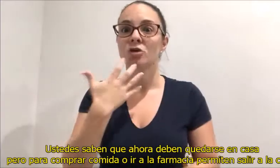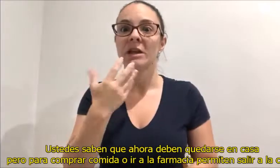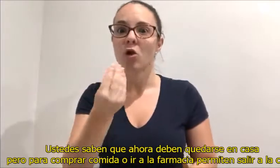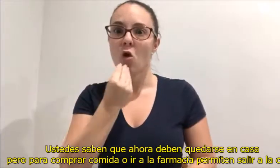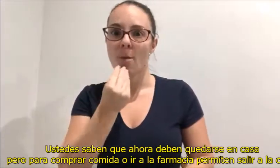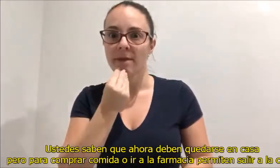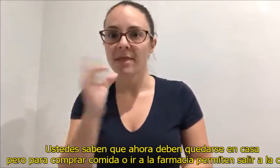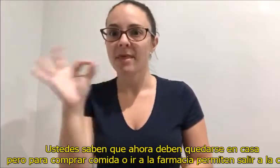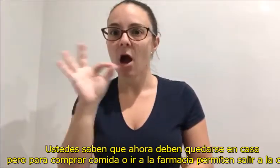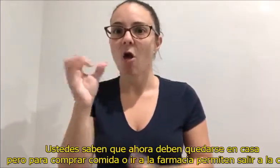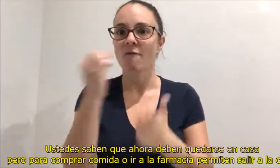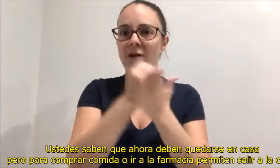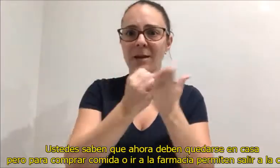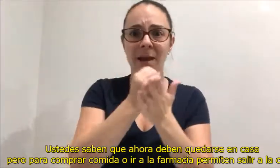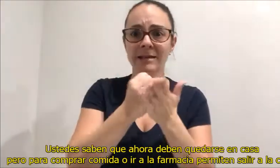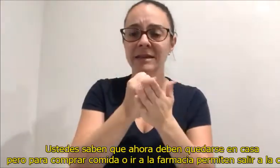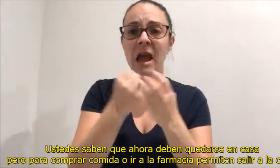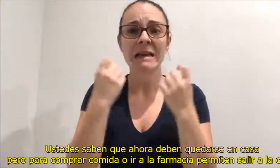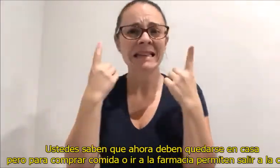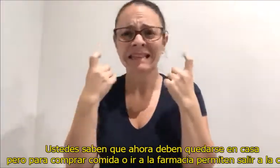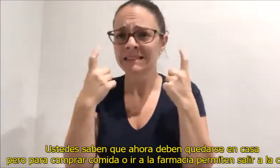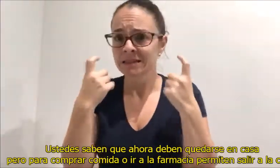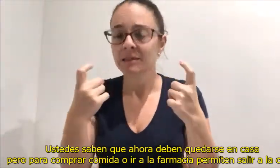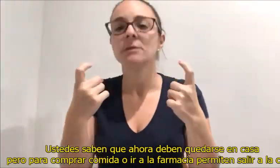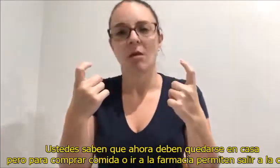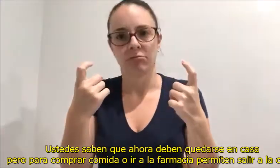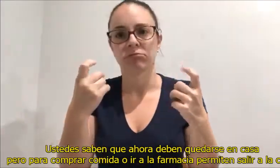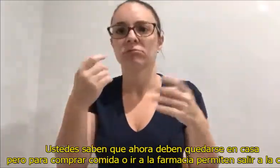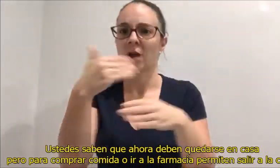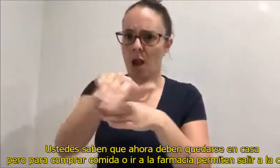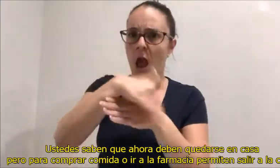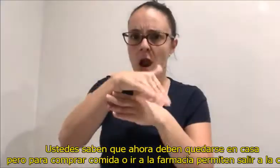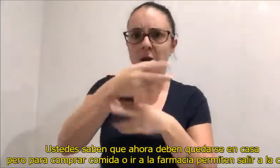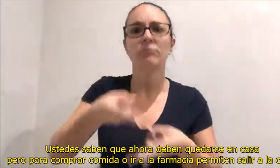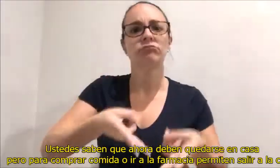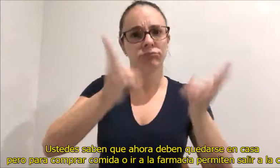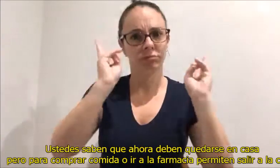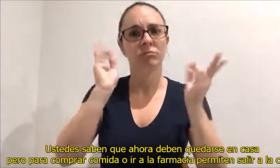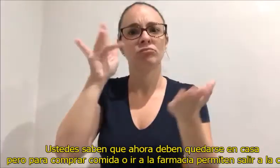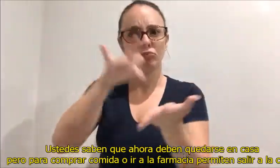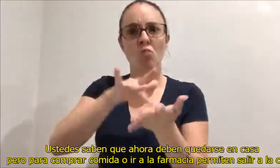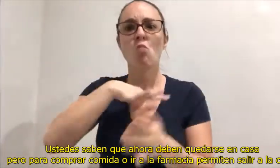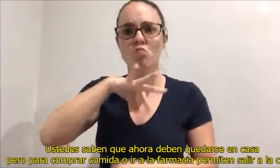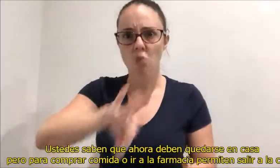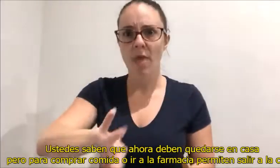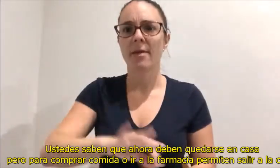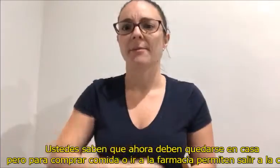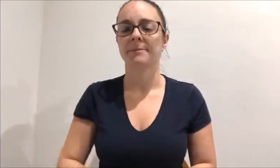Pero para comprar comida o ir a la farmacia, permiten salir a la calle.